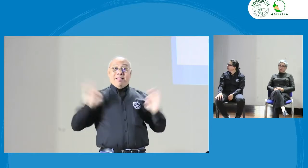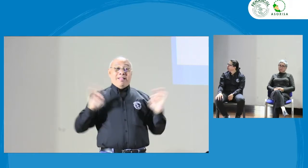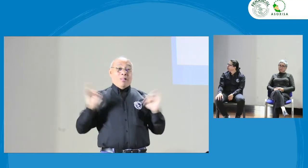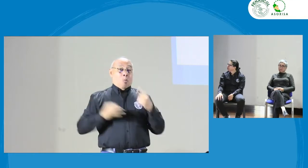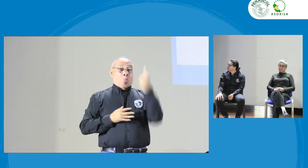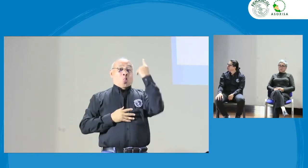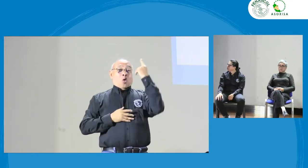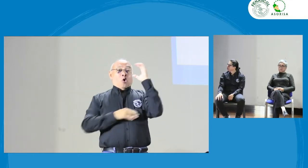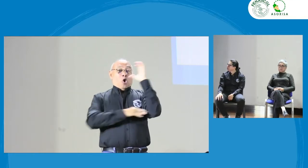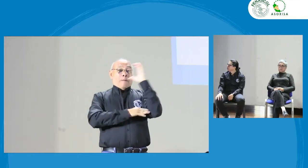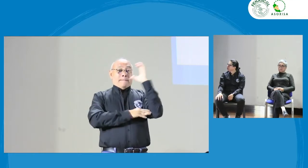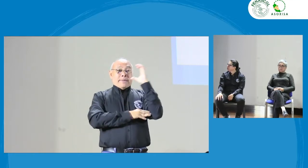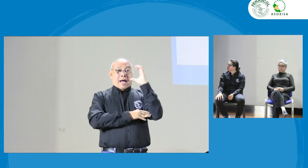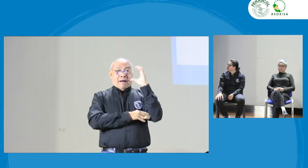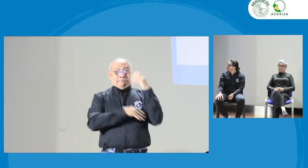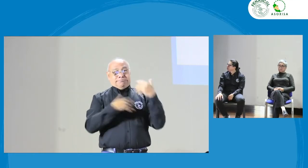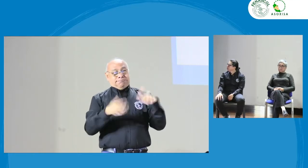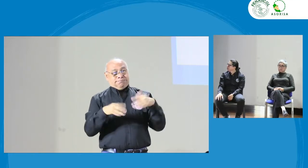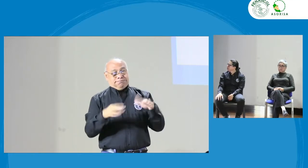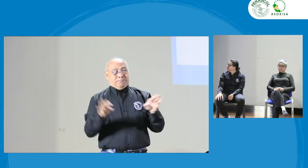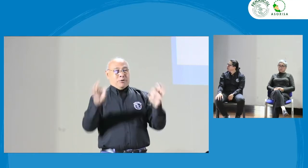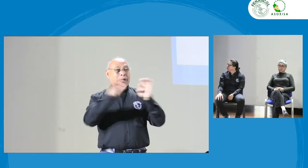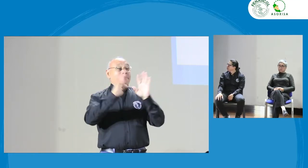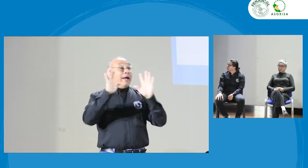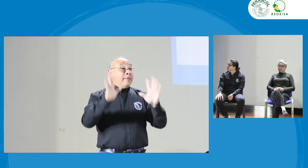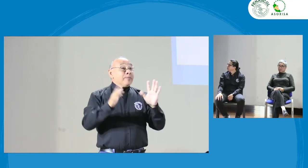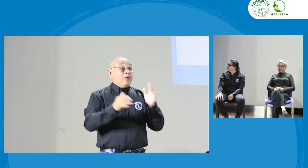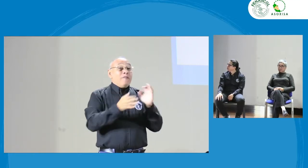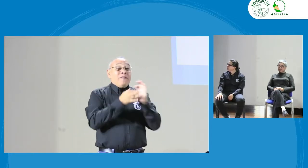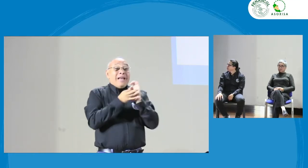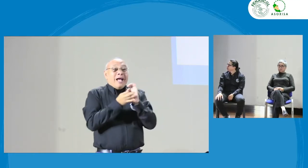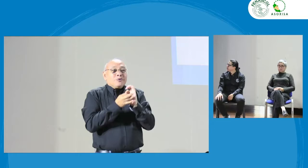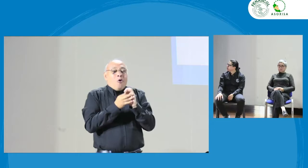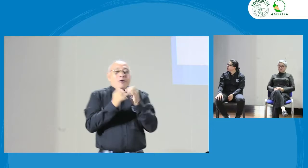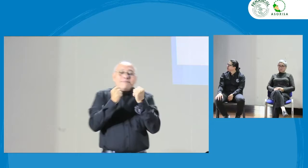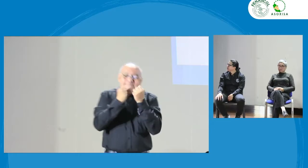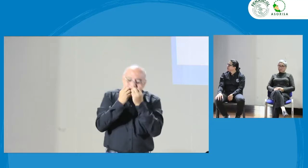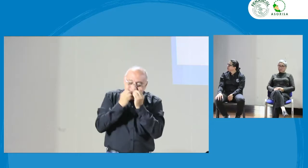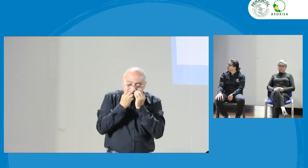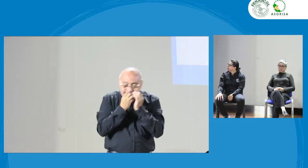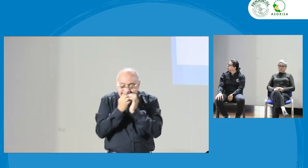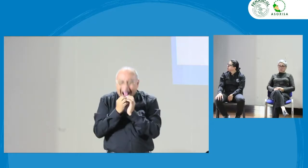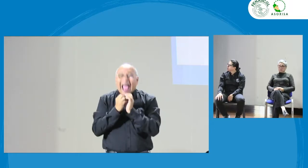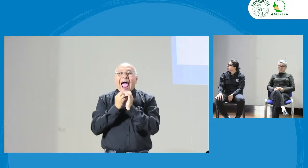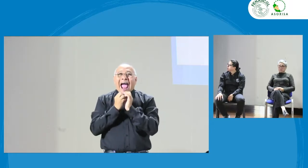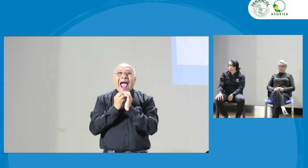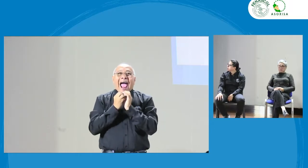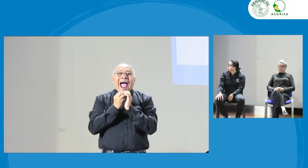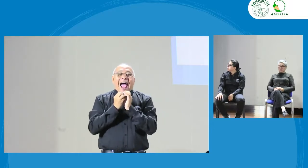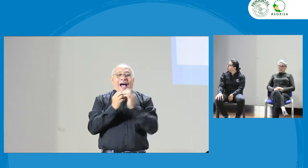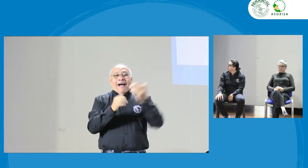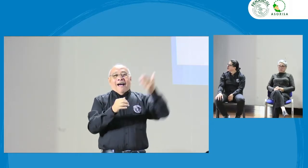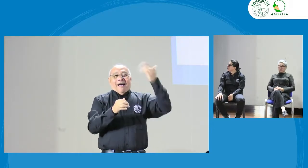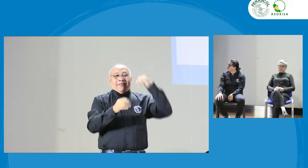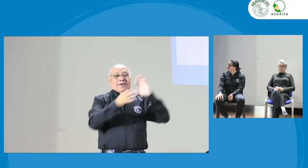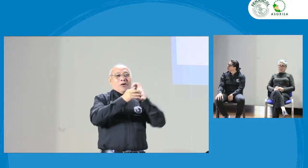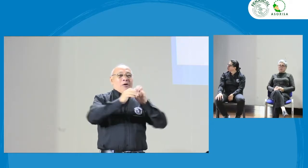su lengua de señas nacional, pero el único país es Colombia, en coincidir tanto en su celebración internacional como